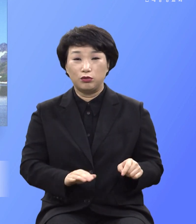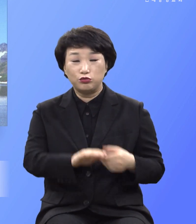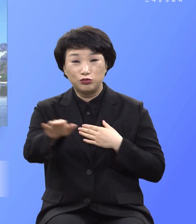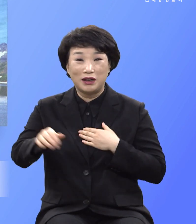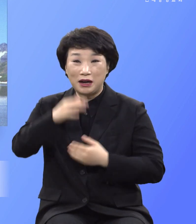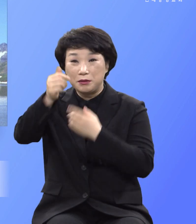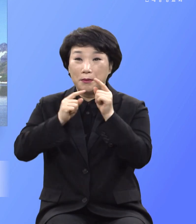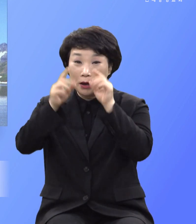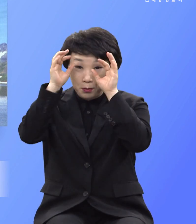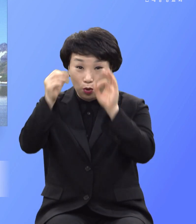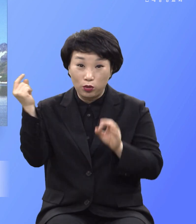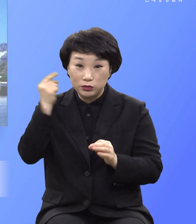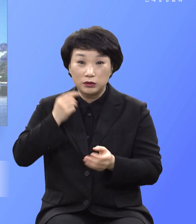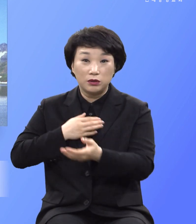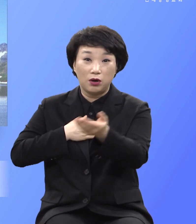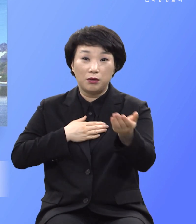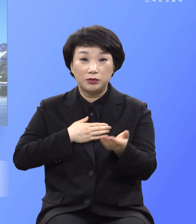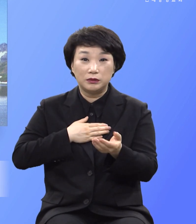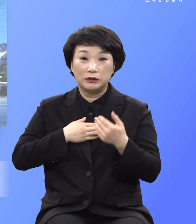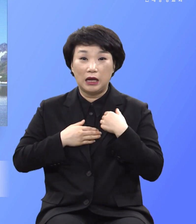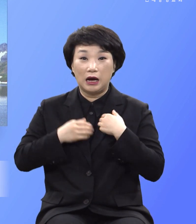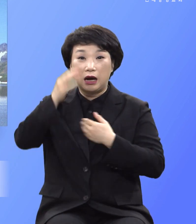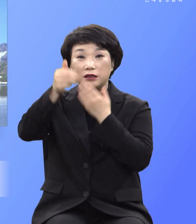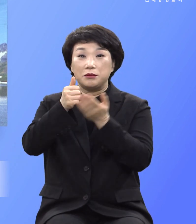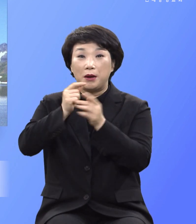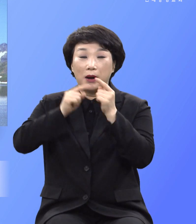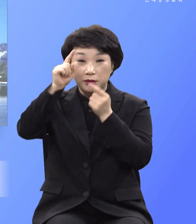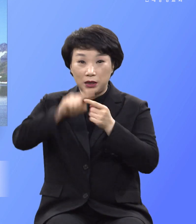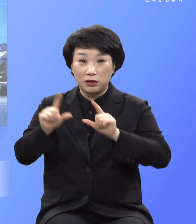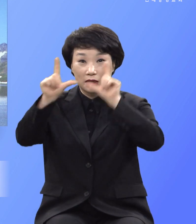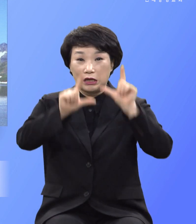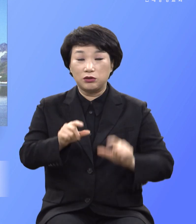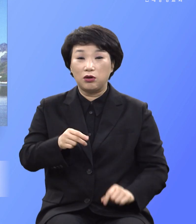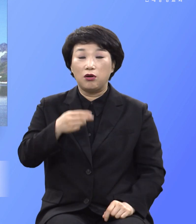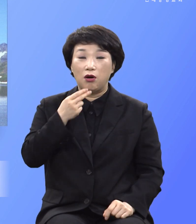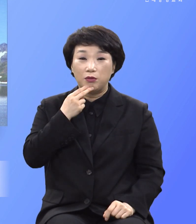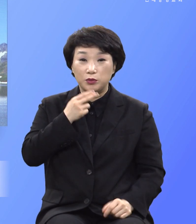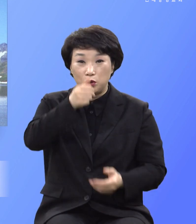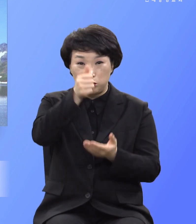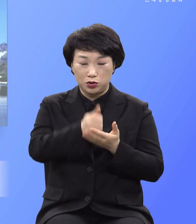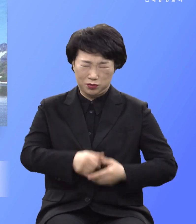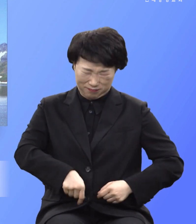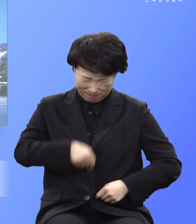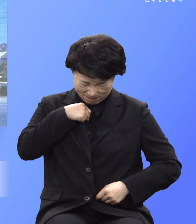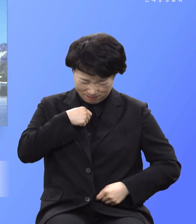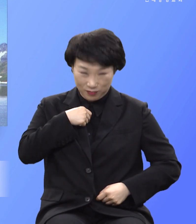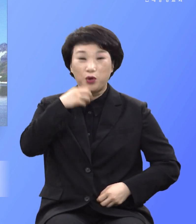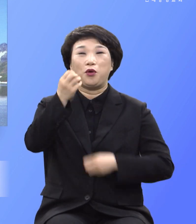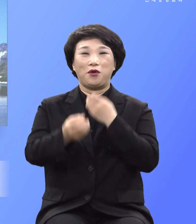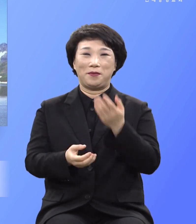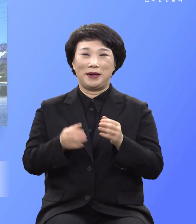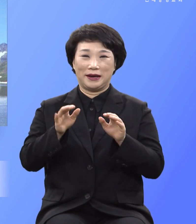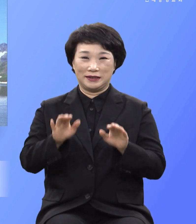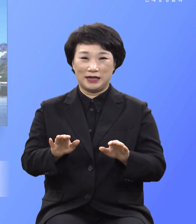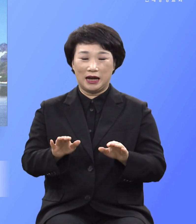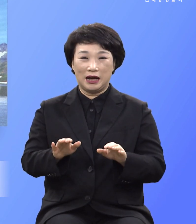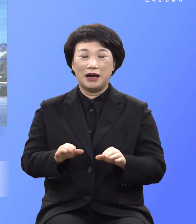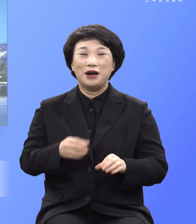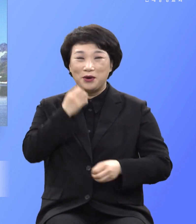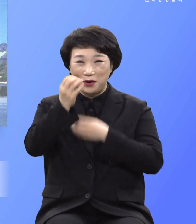듣는 것은 내가 하나님 말씀대로 살지 못한 죄를 솔직하게 내놓고 이실직구